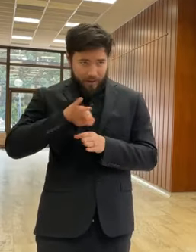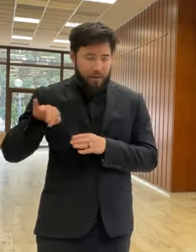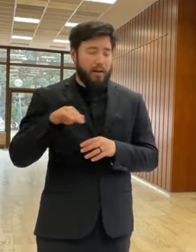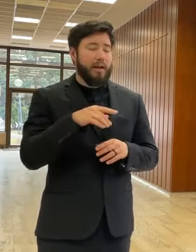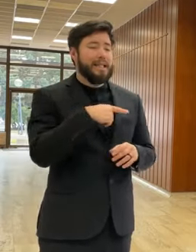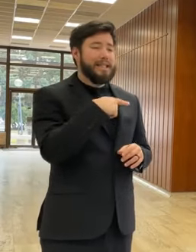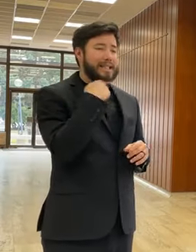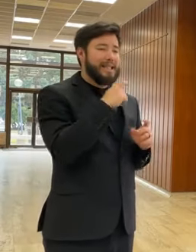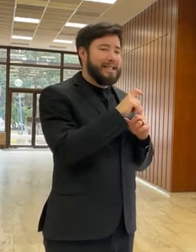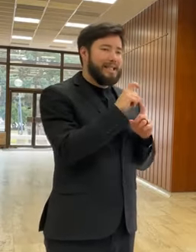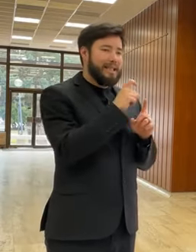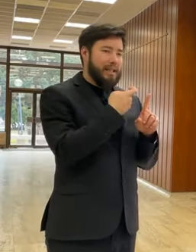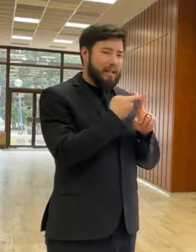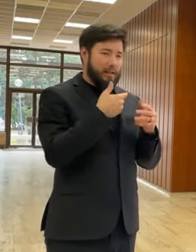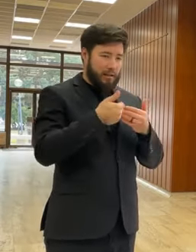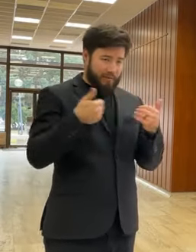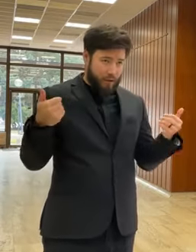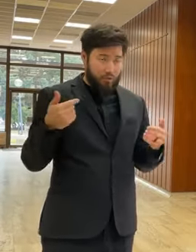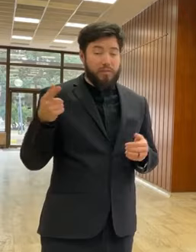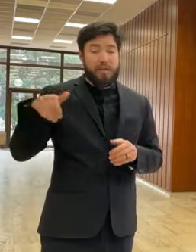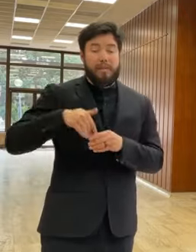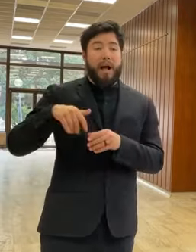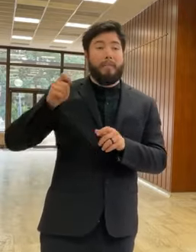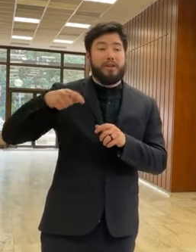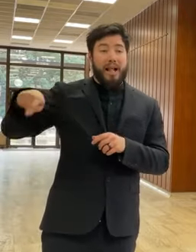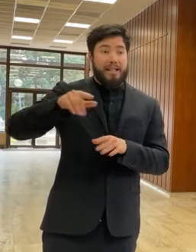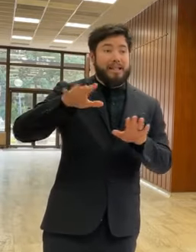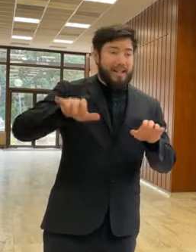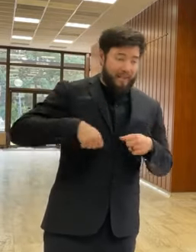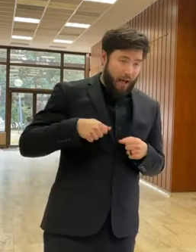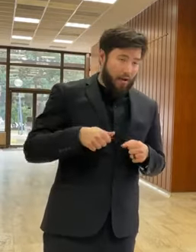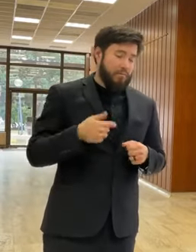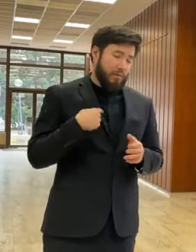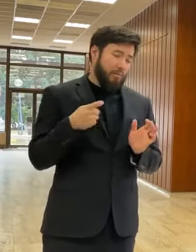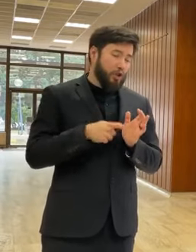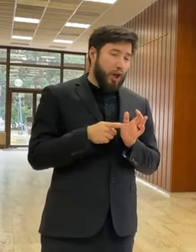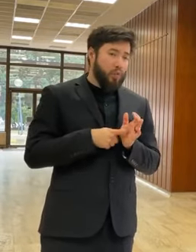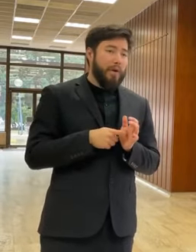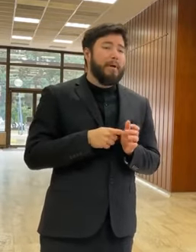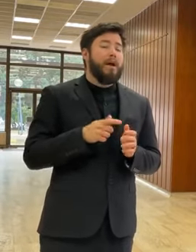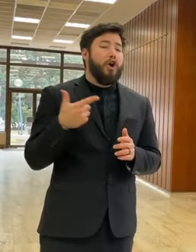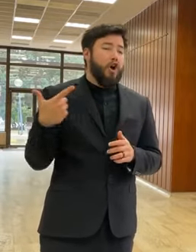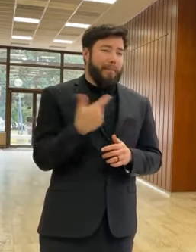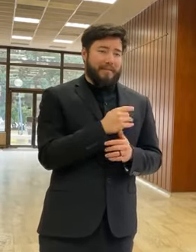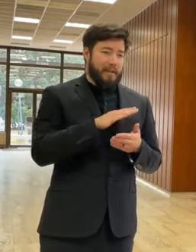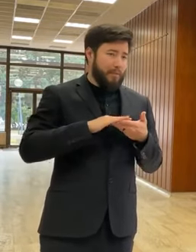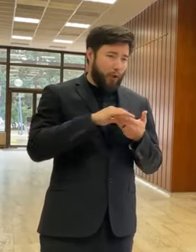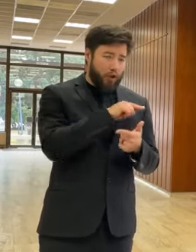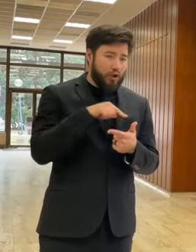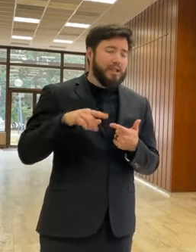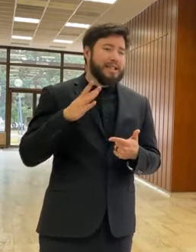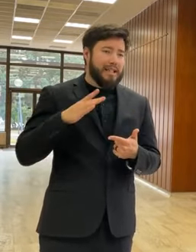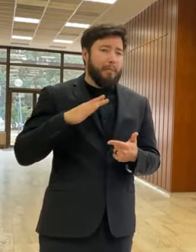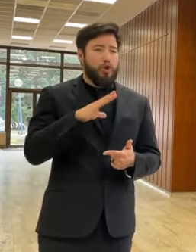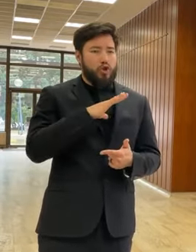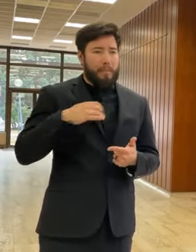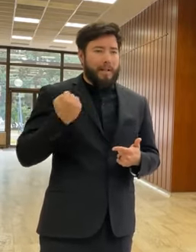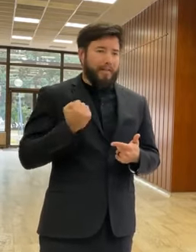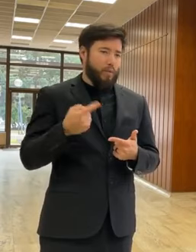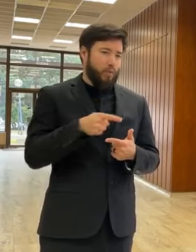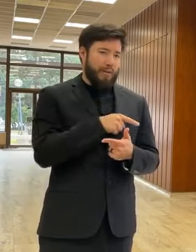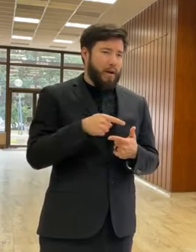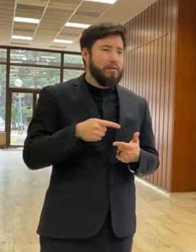poslanci schválili, chceme a požadujeme tak, aby železnice, či jedny alebo druhé, mohli fungovať normálne. Nič zvláštne